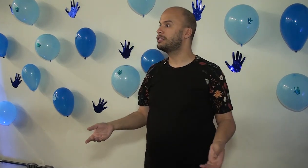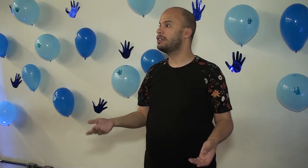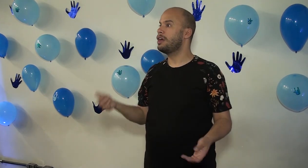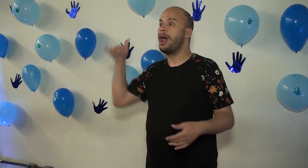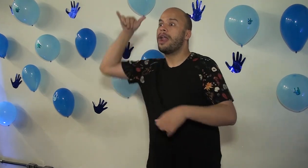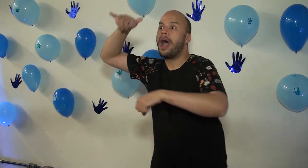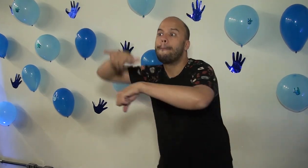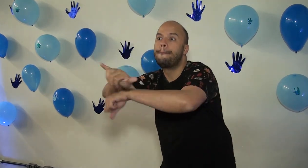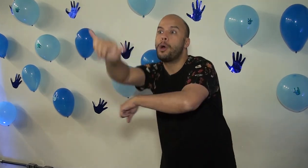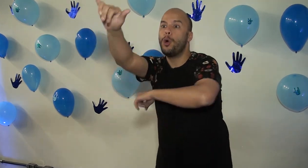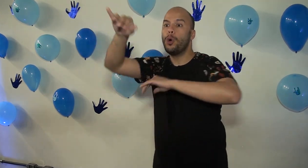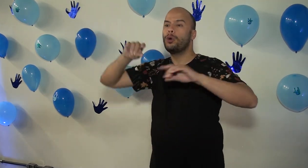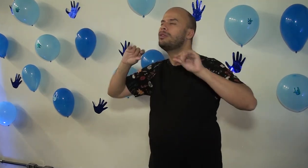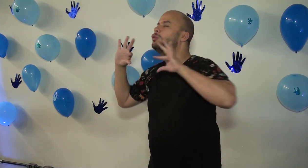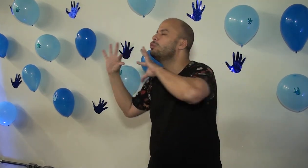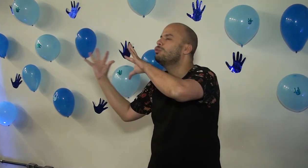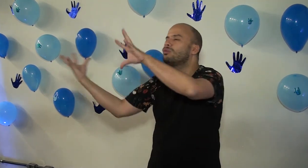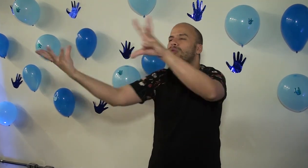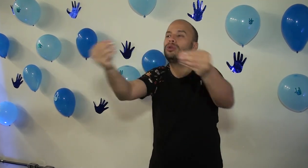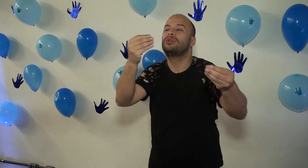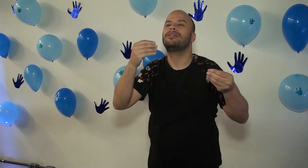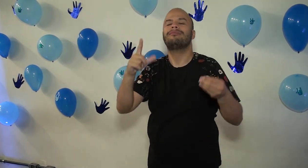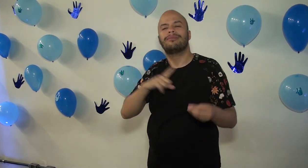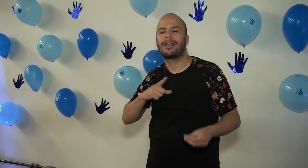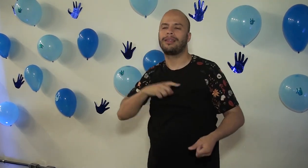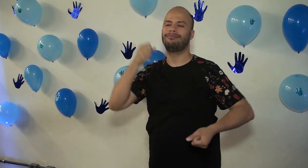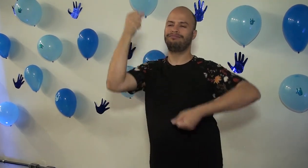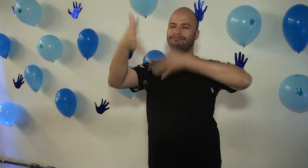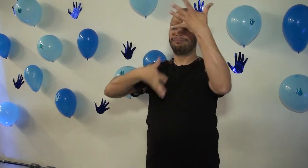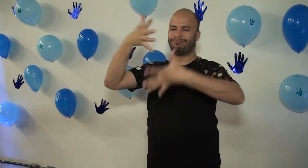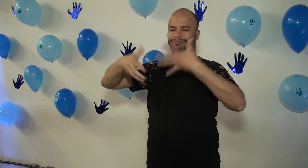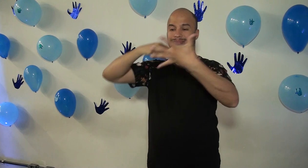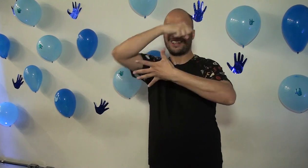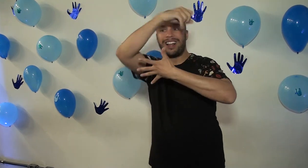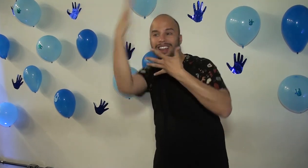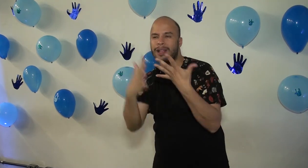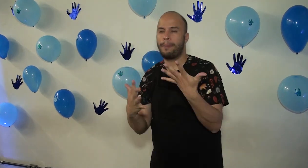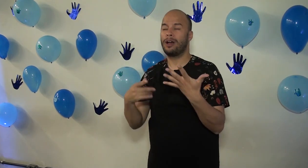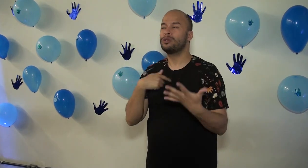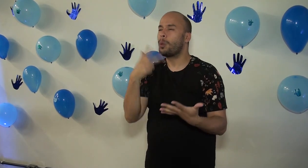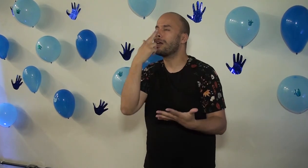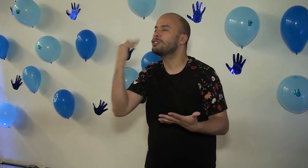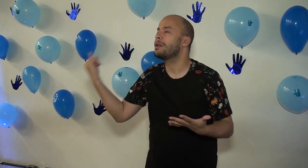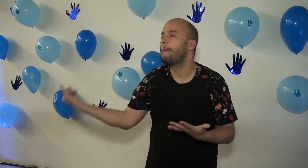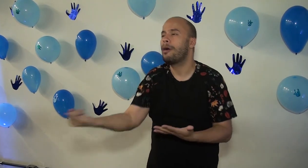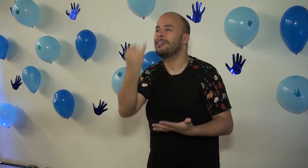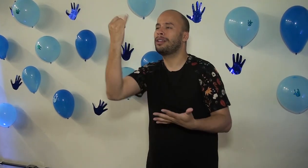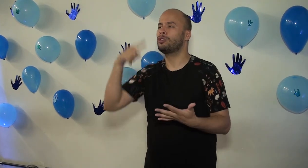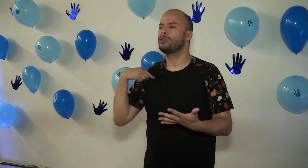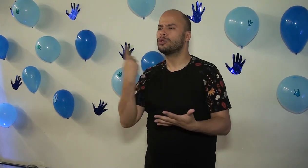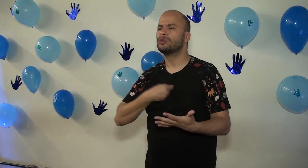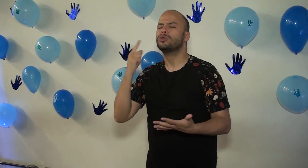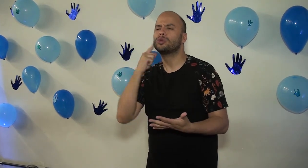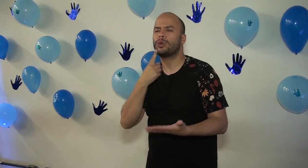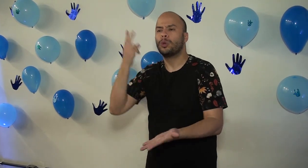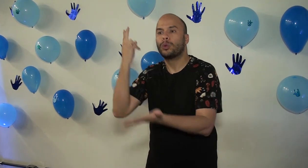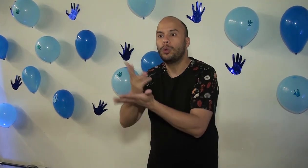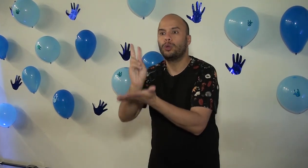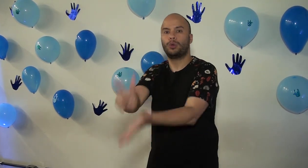vai no aeroporto. É em todo o canto, em todo o espaço que a gente tiver, a Libras tem que estar. Porque isso é importante para o surdo, para a gente continuar